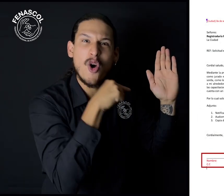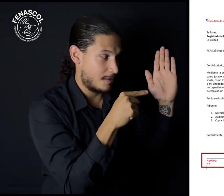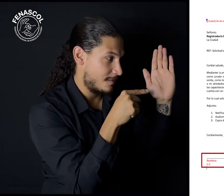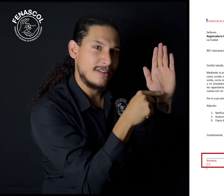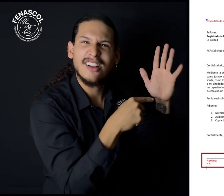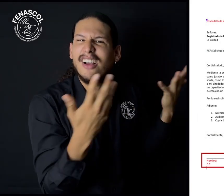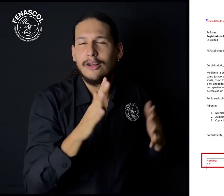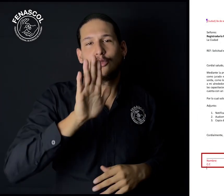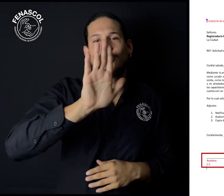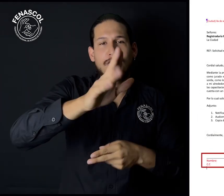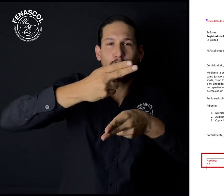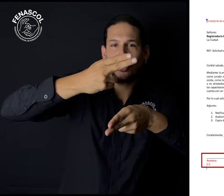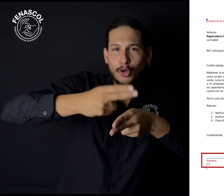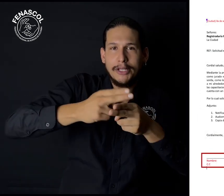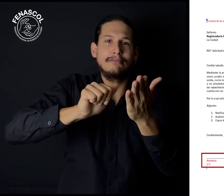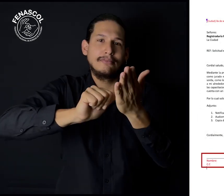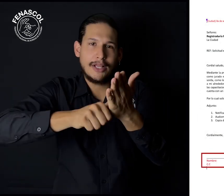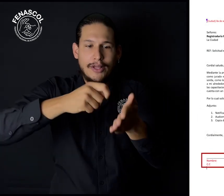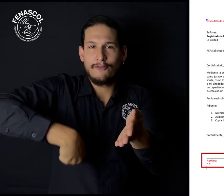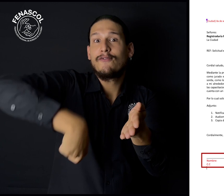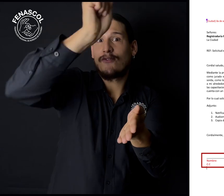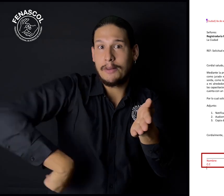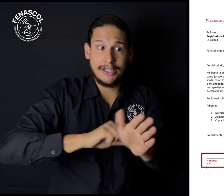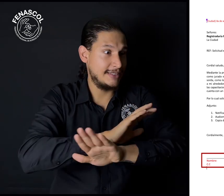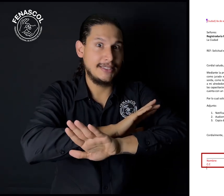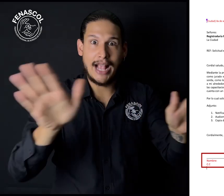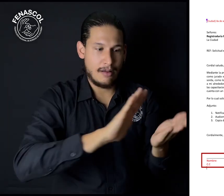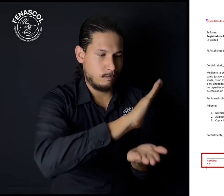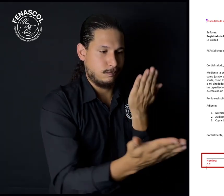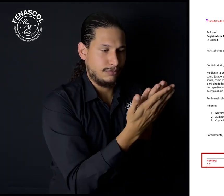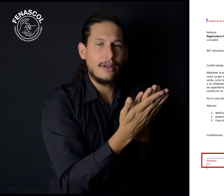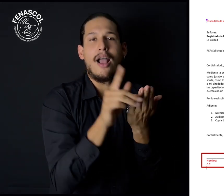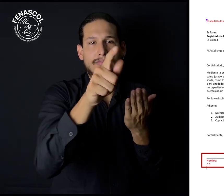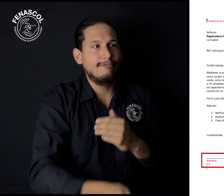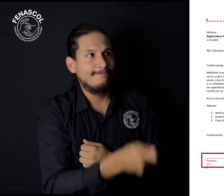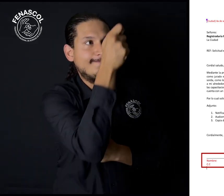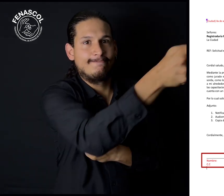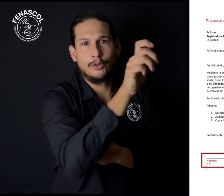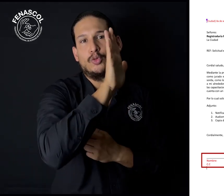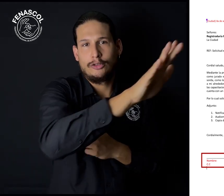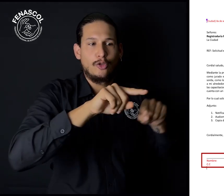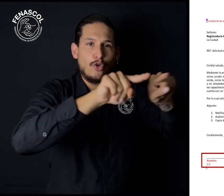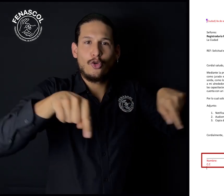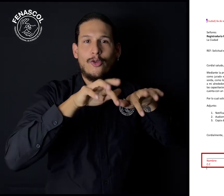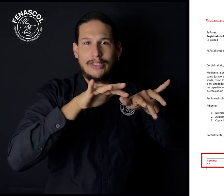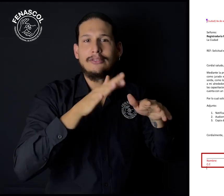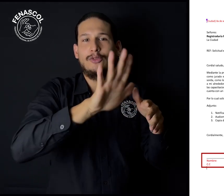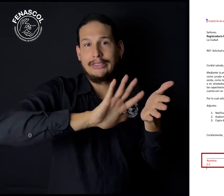abajo, lo que ven en color rojo, deben colocar su nombre, su cédula y su firma y entregar estos documentos en la